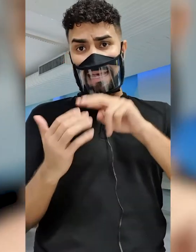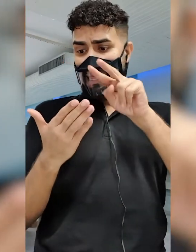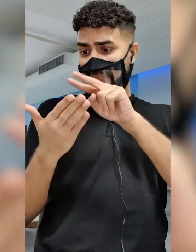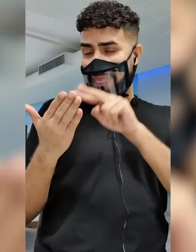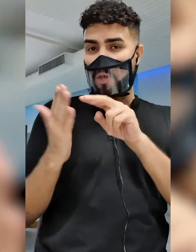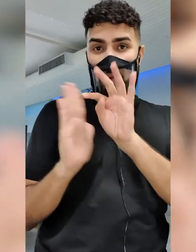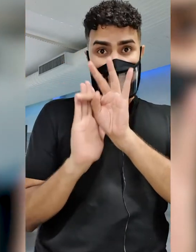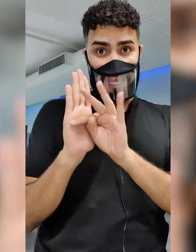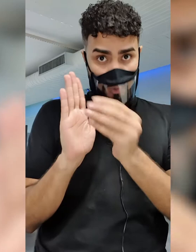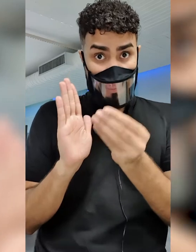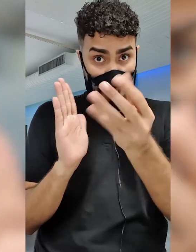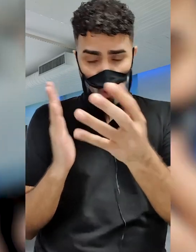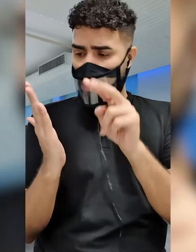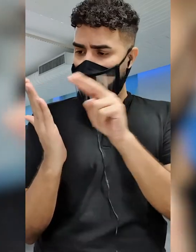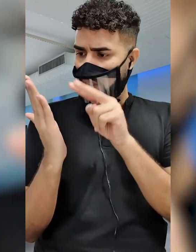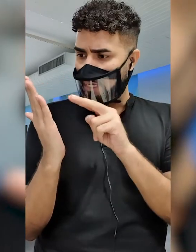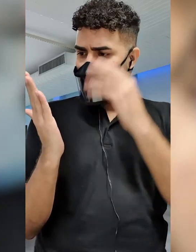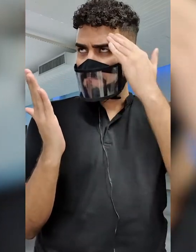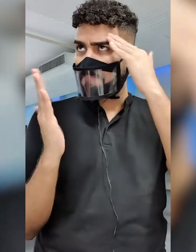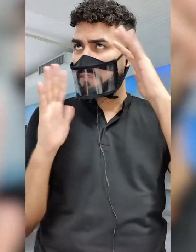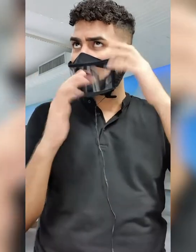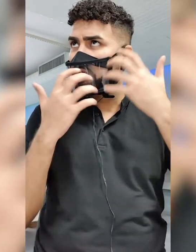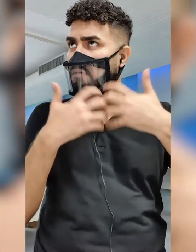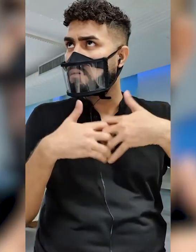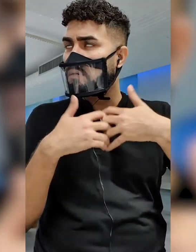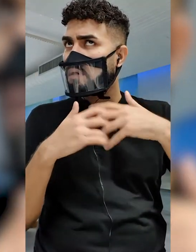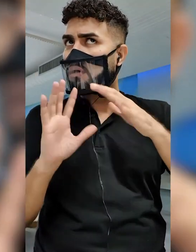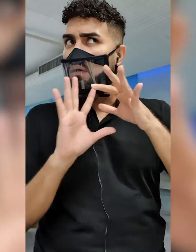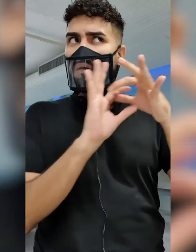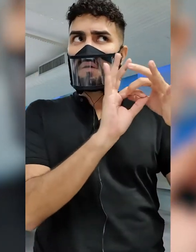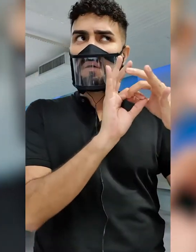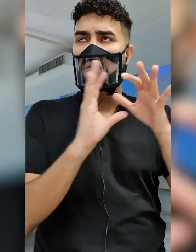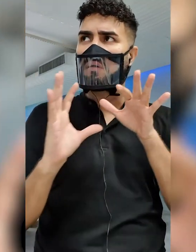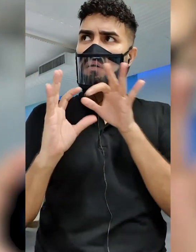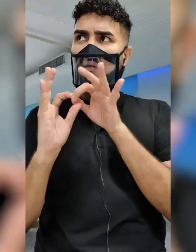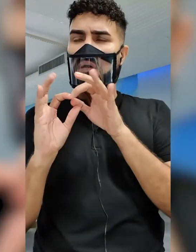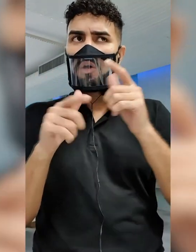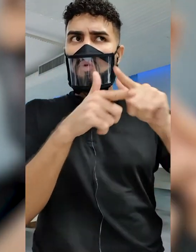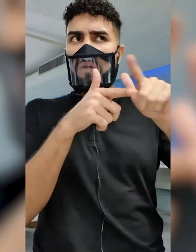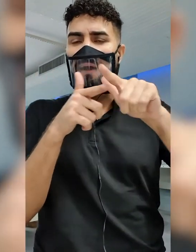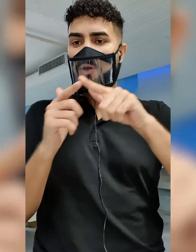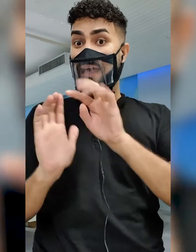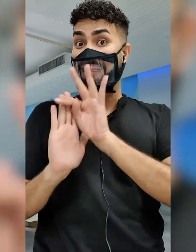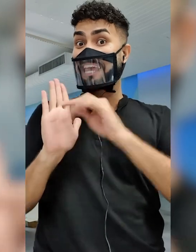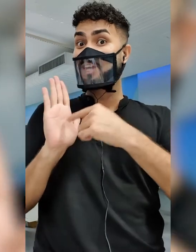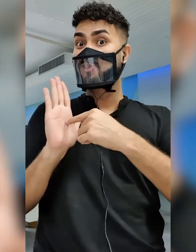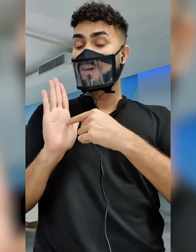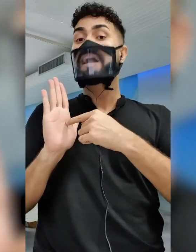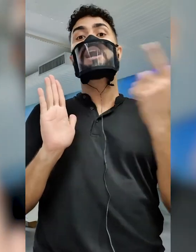ele lê aqueles textos motivadores, interpreta, pensa em problemáticas ligadas a esses textos motivadores e